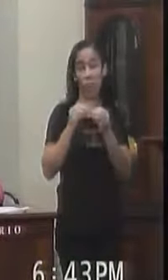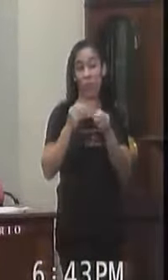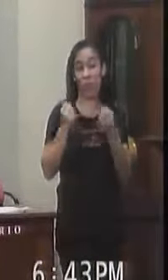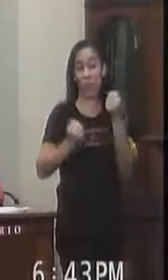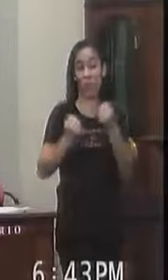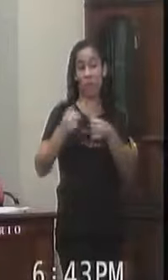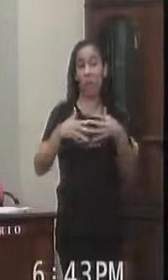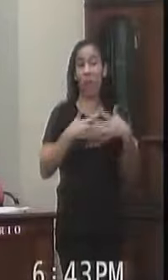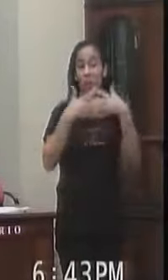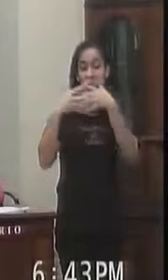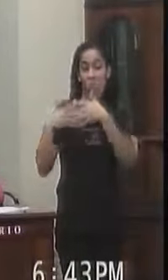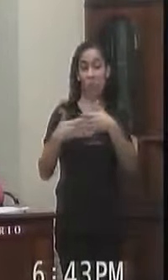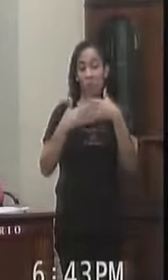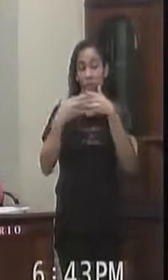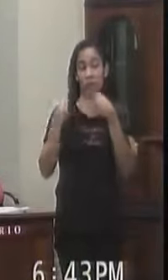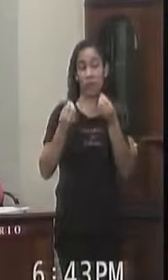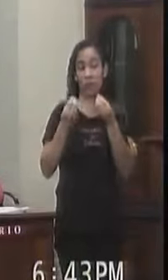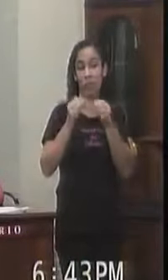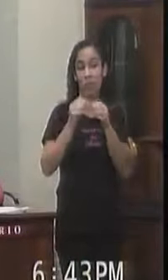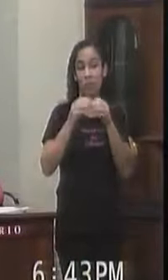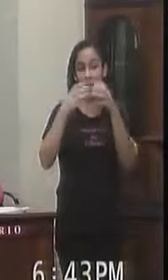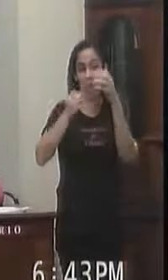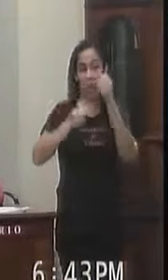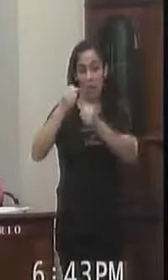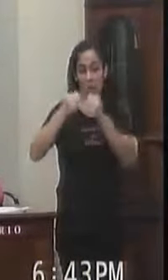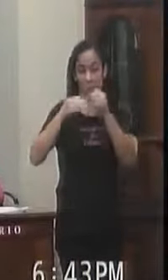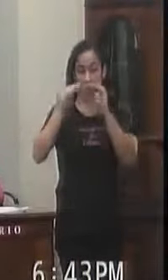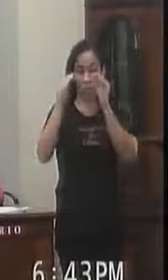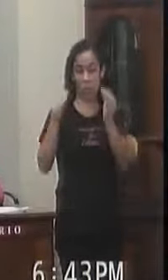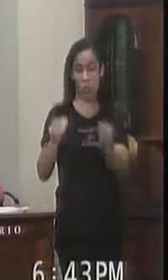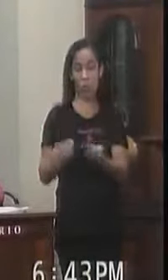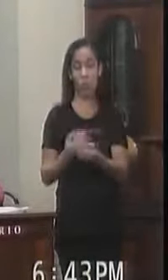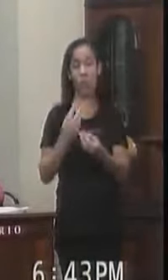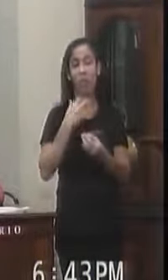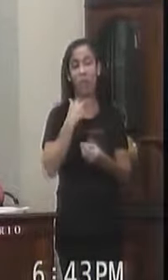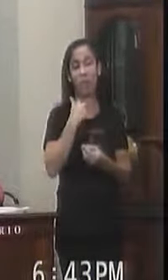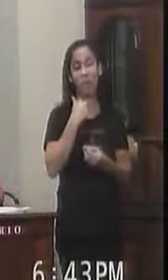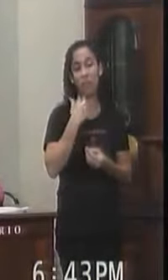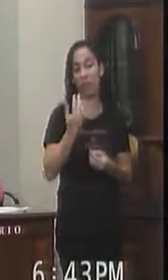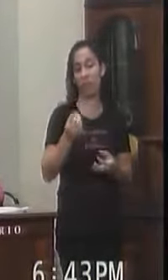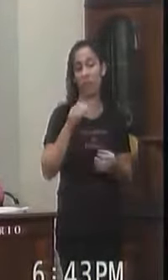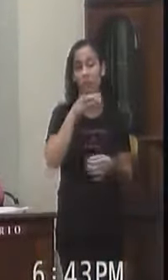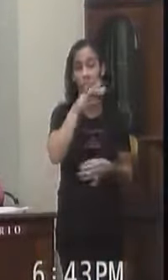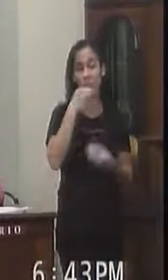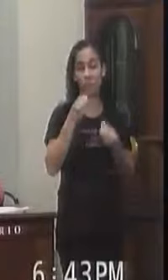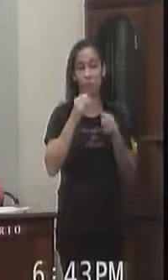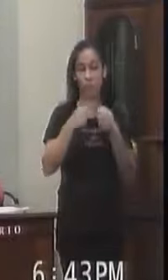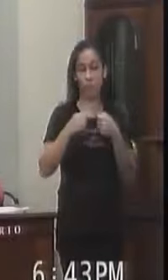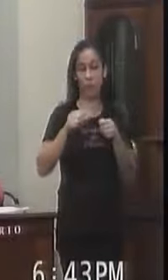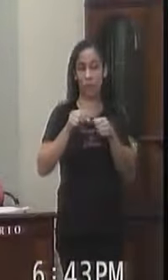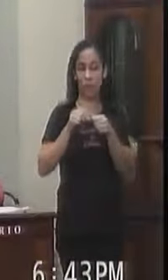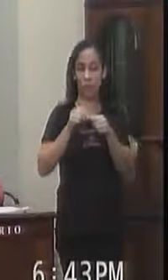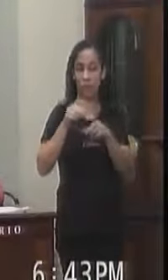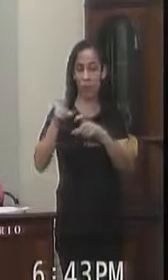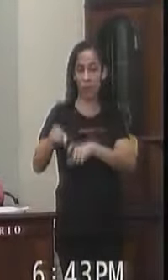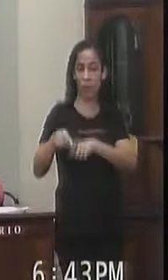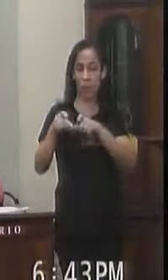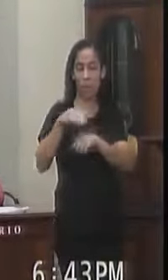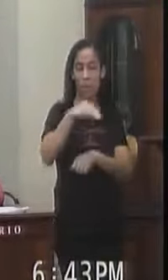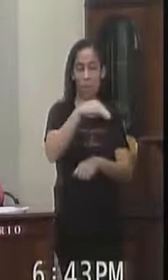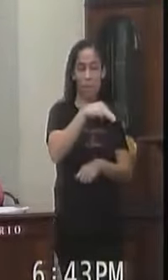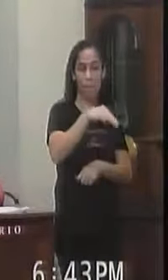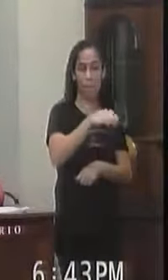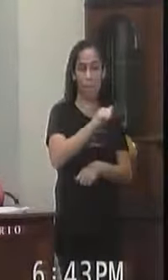produtores rurais Bem como munícipes Que passam por lá Outro sim Tal serviço Dará uma melhor condição De trafegabilidade Tanto de veículos